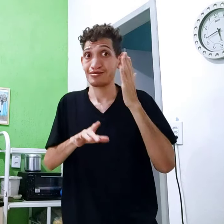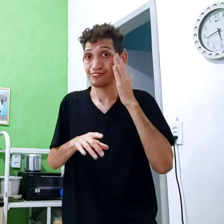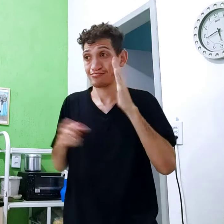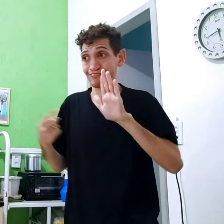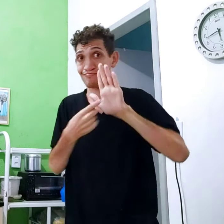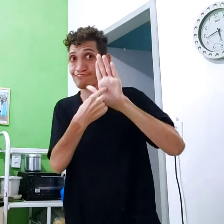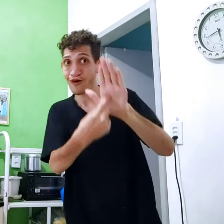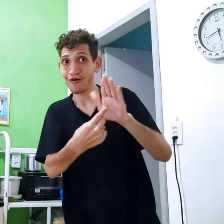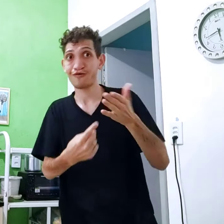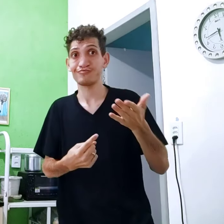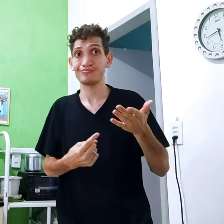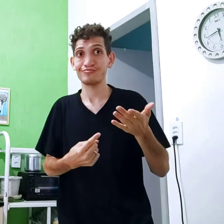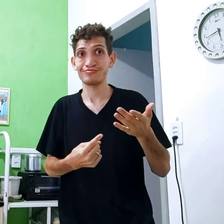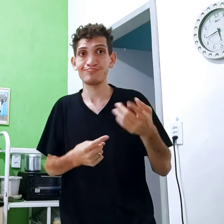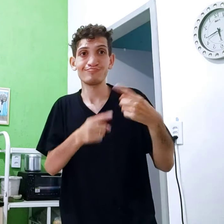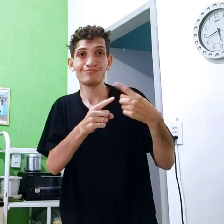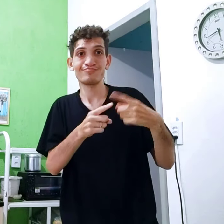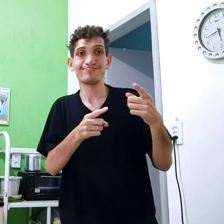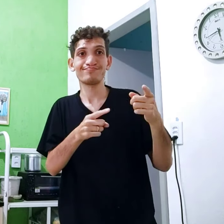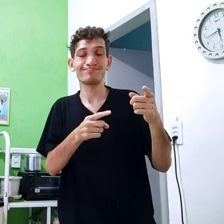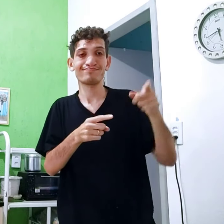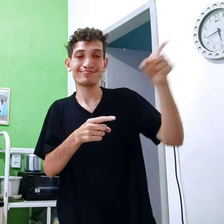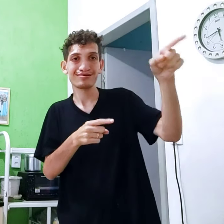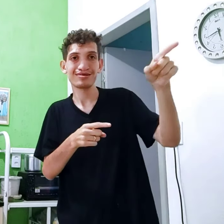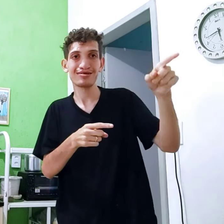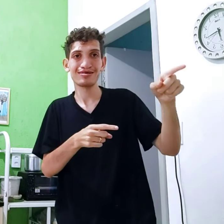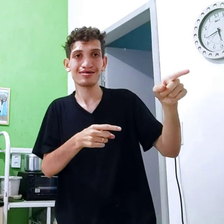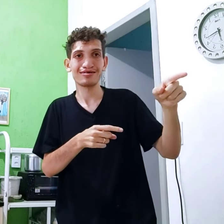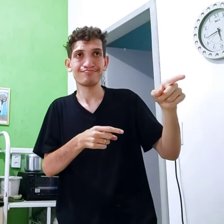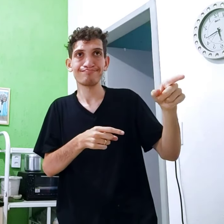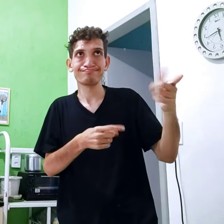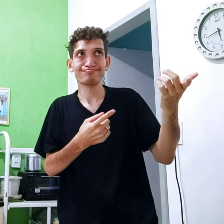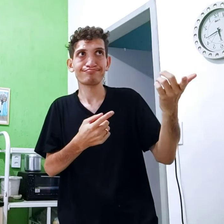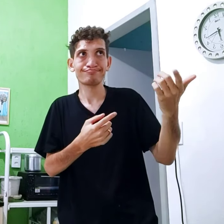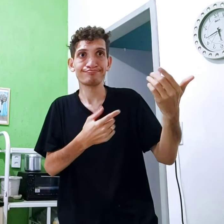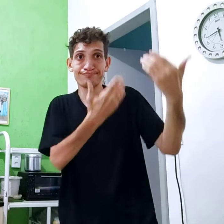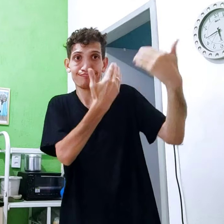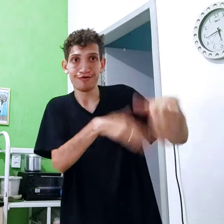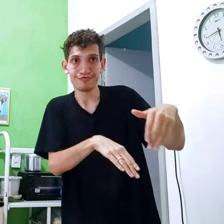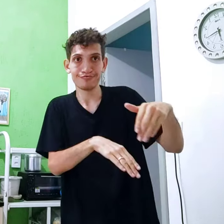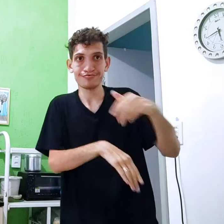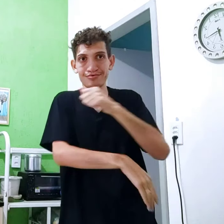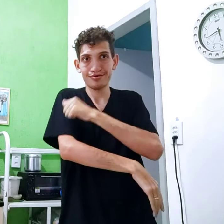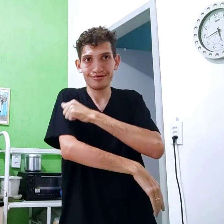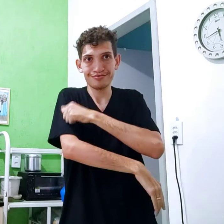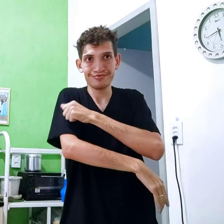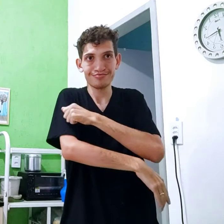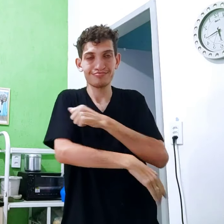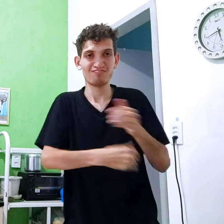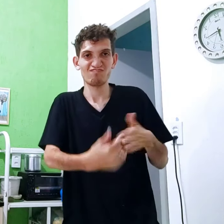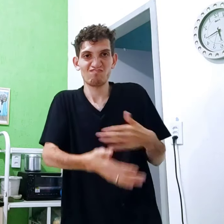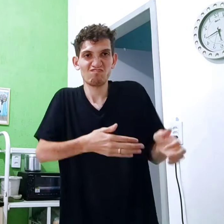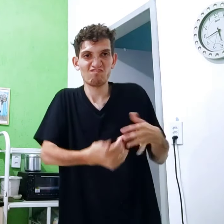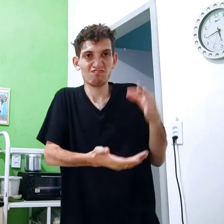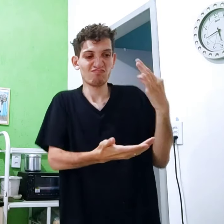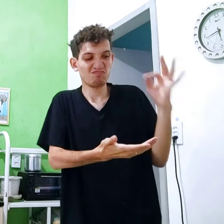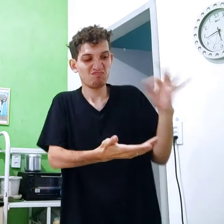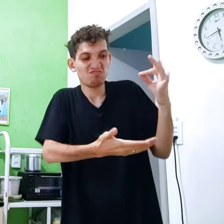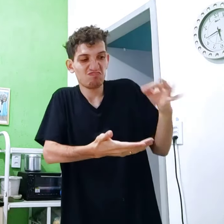Entendeu? Mas... mostrar. Porque... Lá... Na prova, O aluno, De